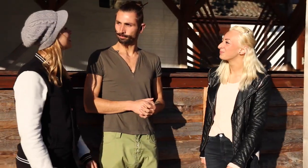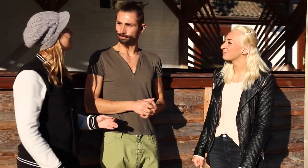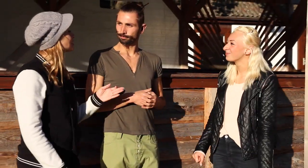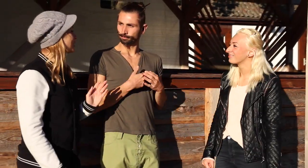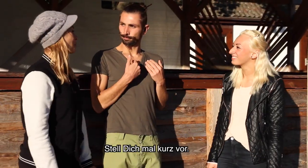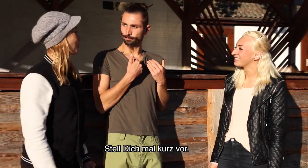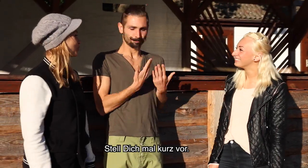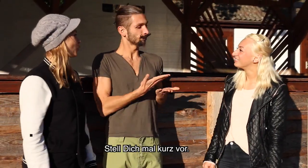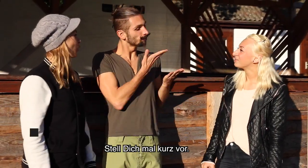Stell dich doch mal kurz vor.